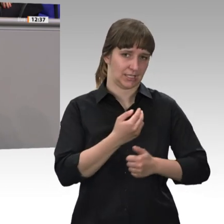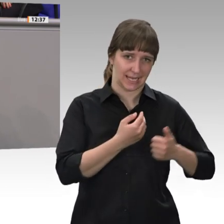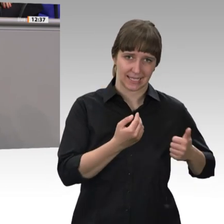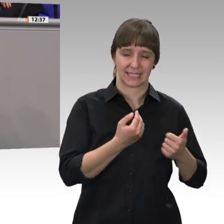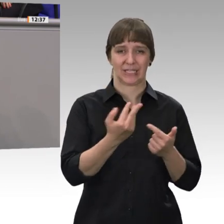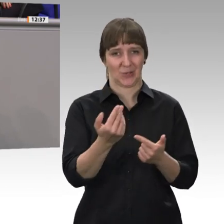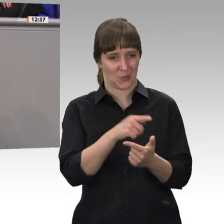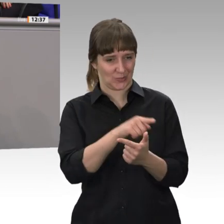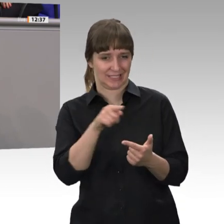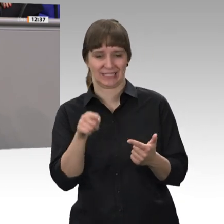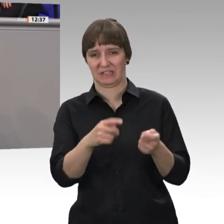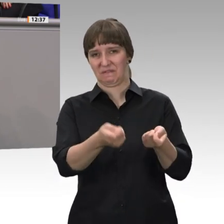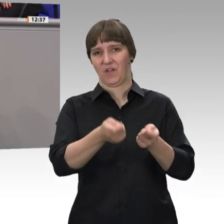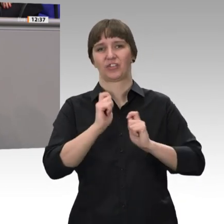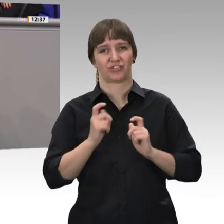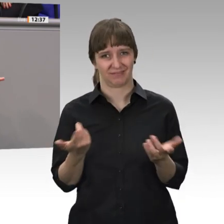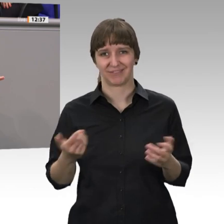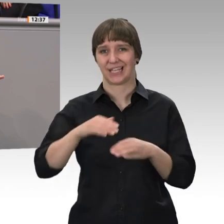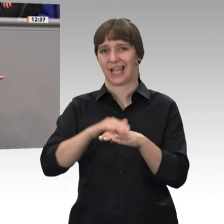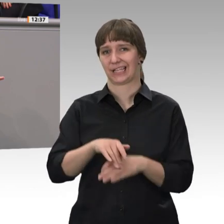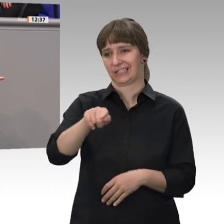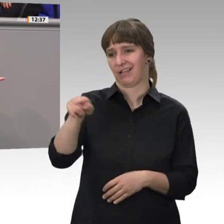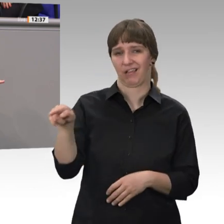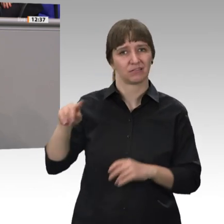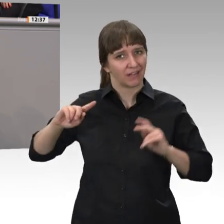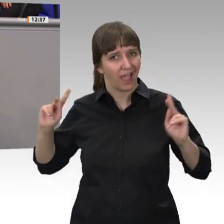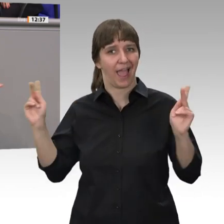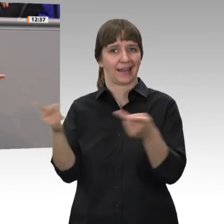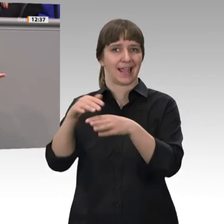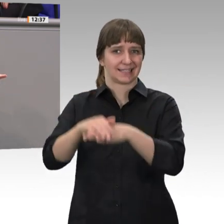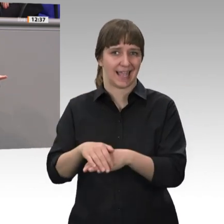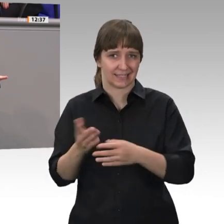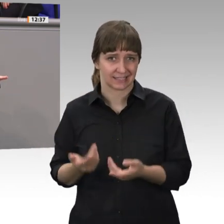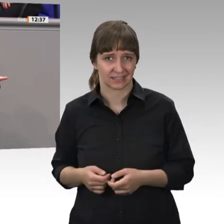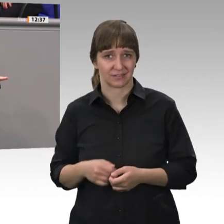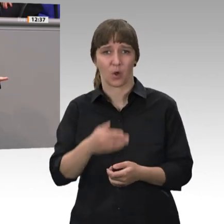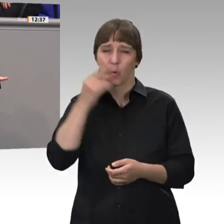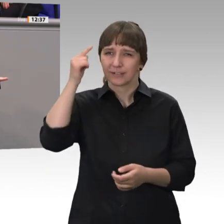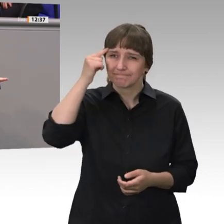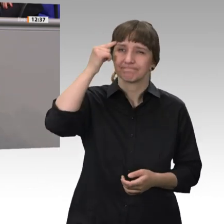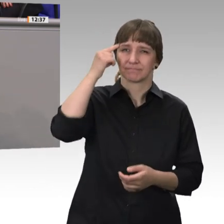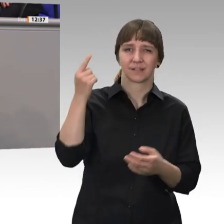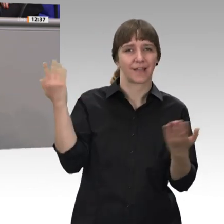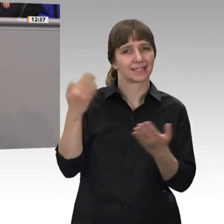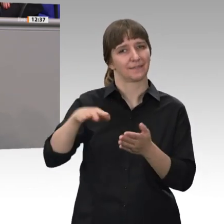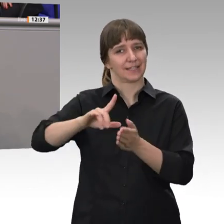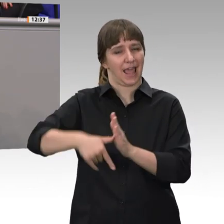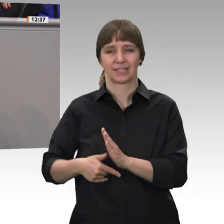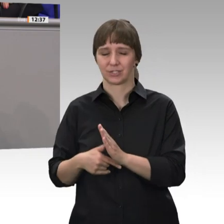Teil der Rentnerinnen Rentner in Deutschland eine Einheitsrente zu schaffen, ohne Rücksichtnahme auf das, was man geleistet hat. Ich muss Ihnen ganz klar sagen, das